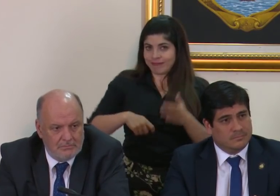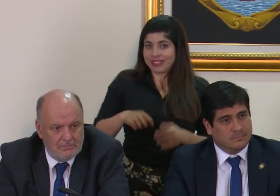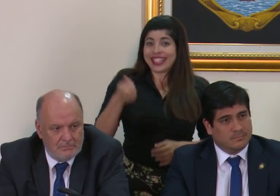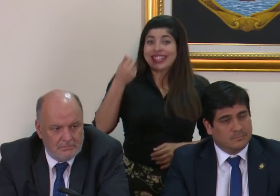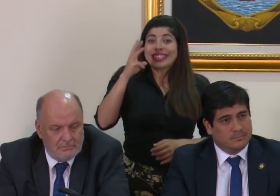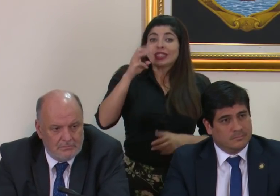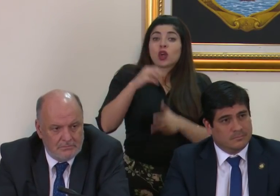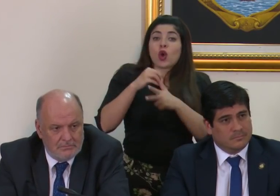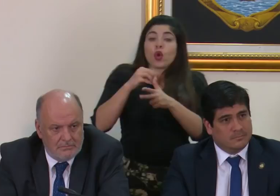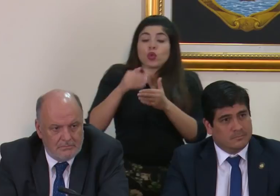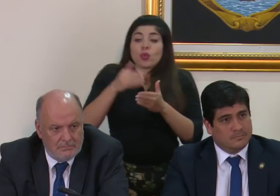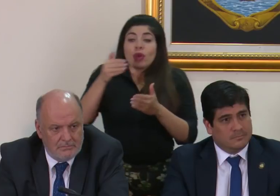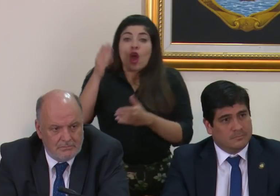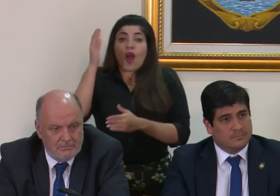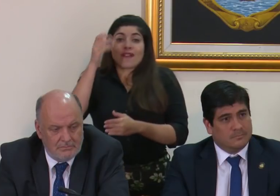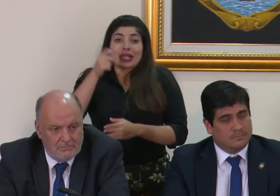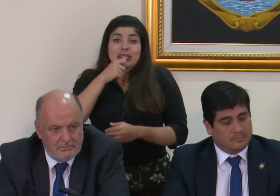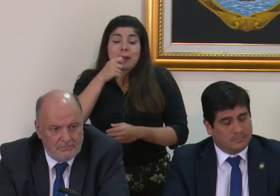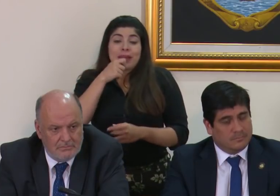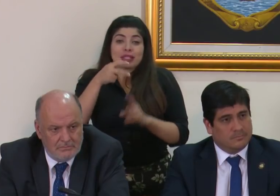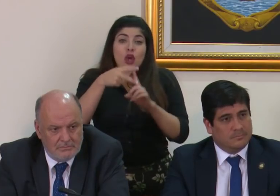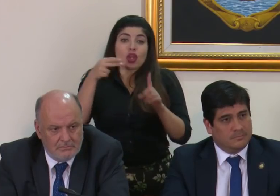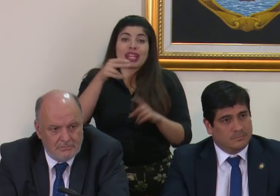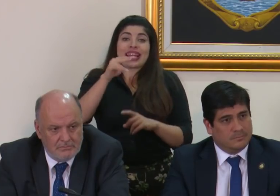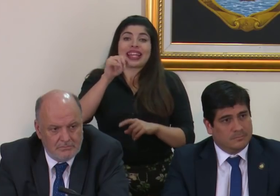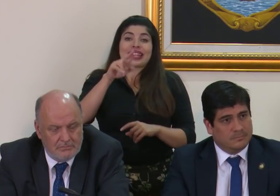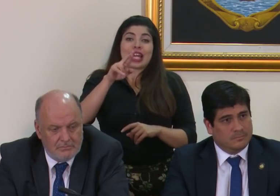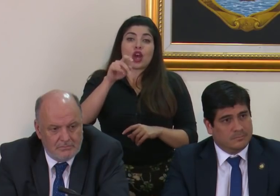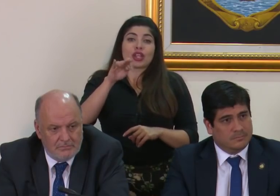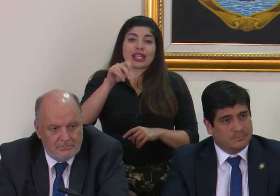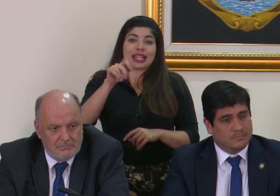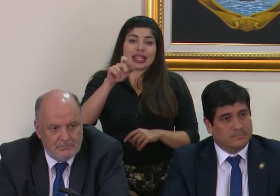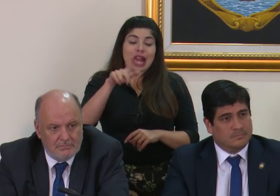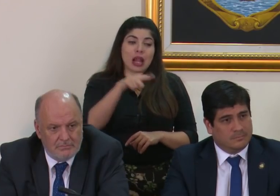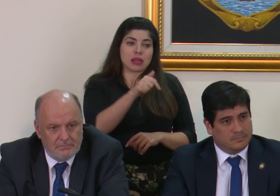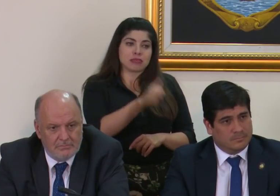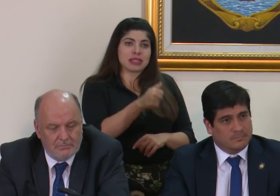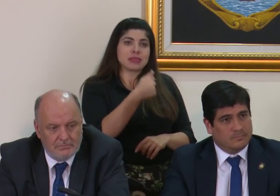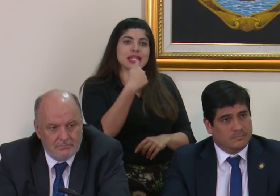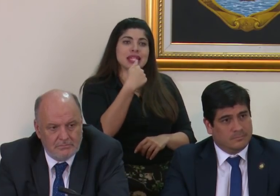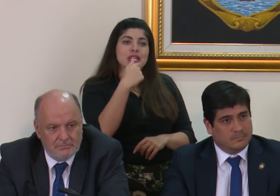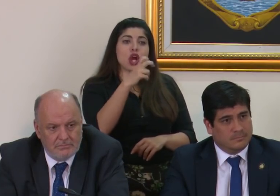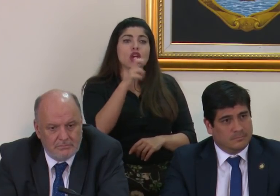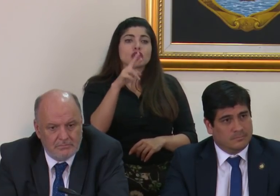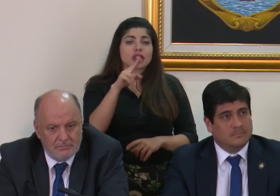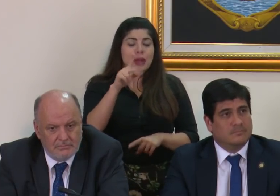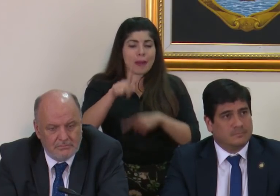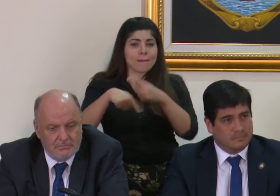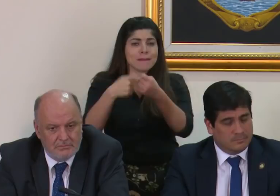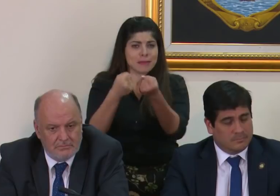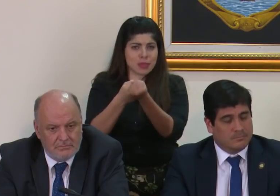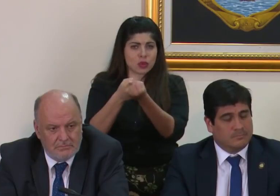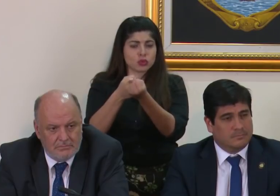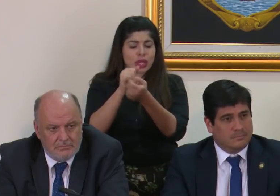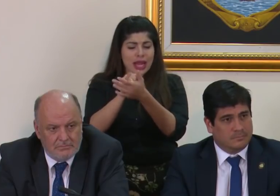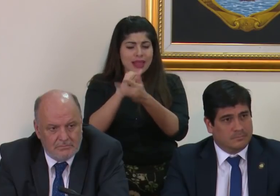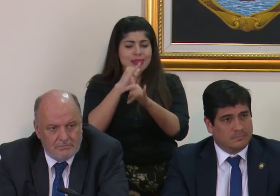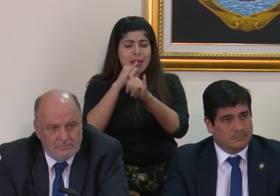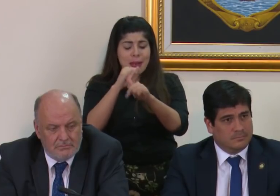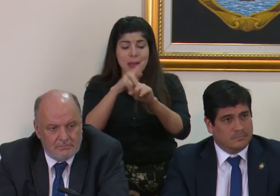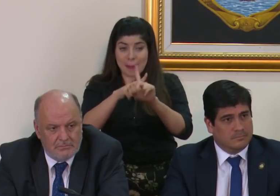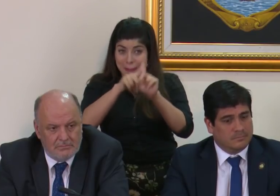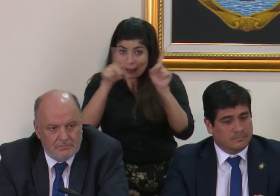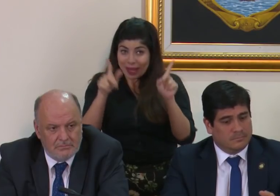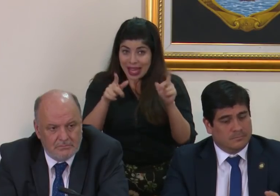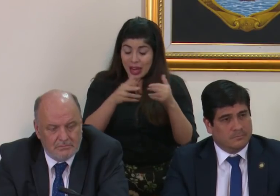en una conferencia de prensa en el hotel intercontinental usted mismo fue el que dijo que Costa Rica si iba a apoyar esa demanda pero sin